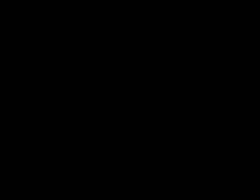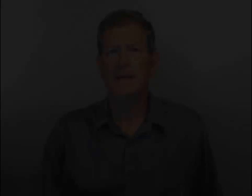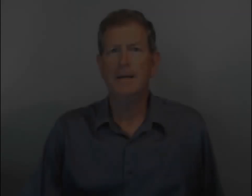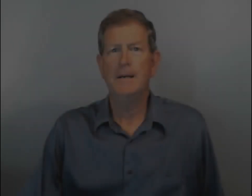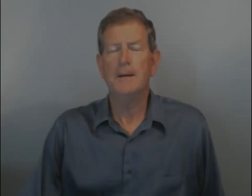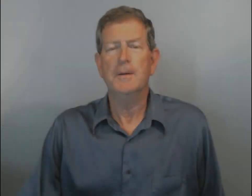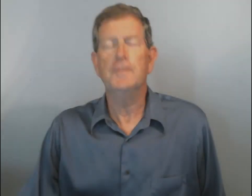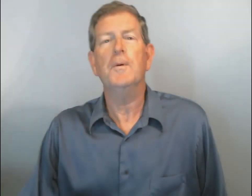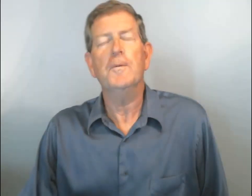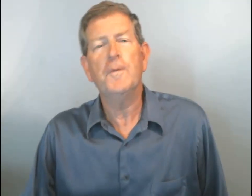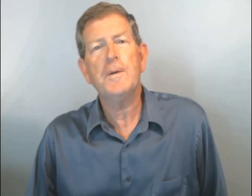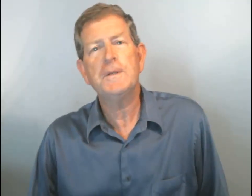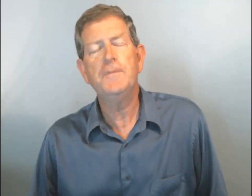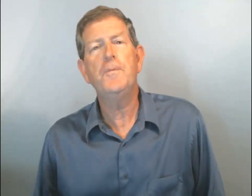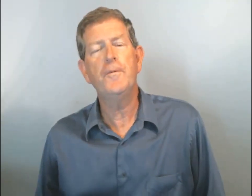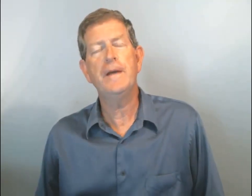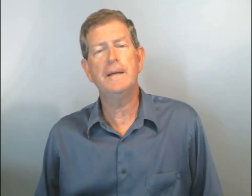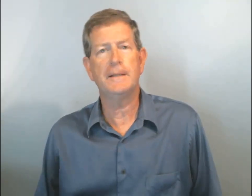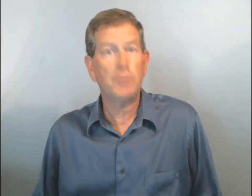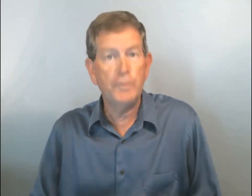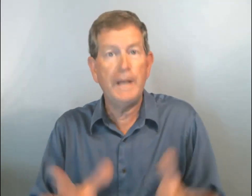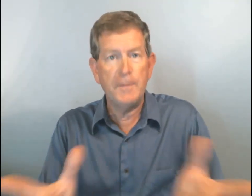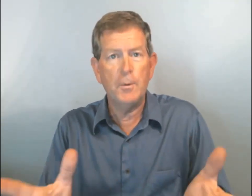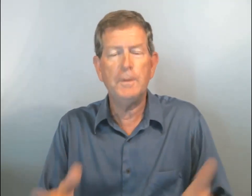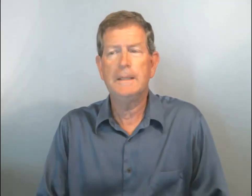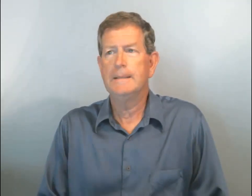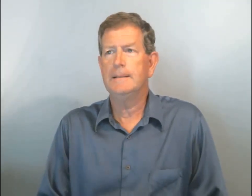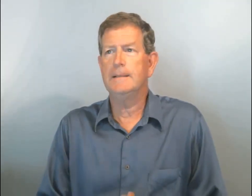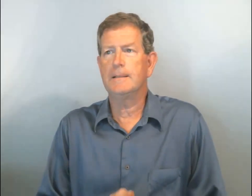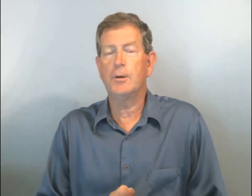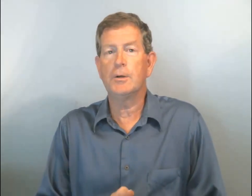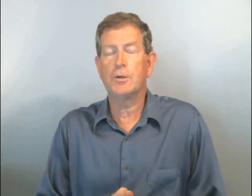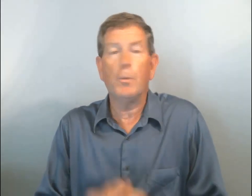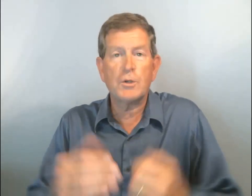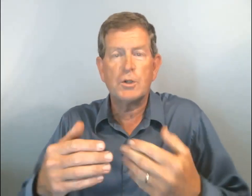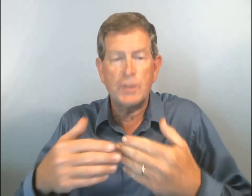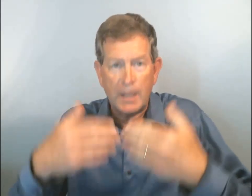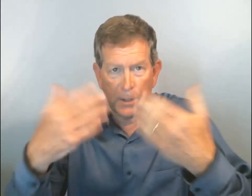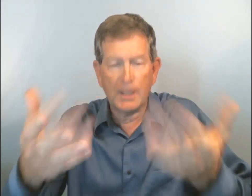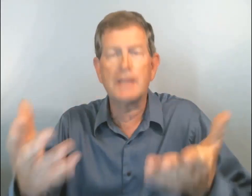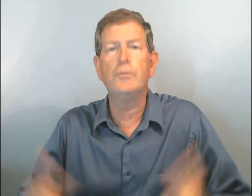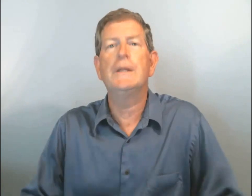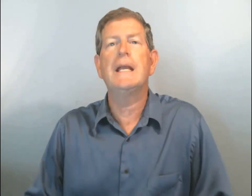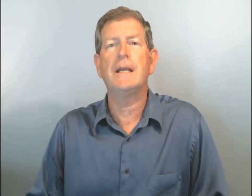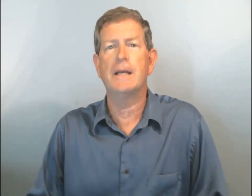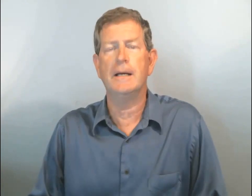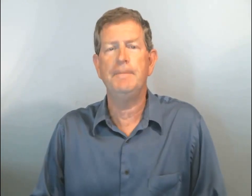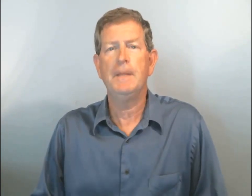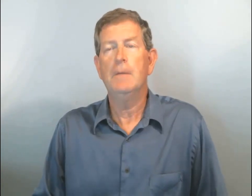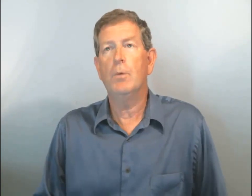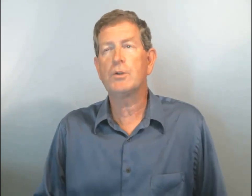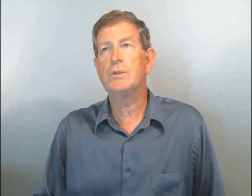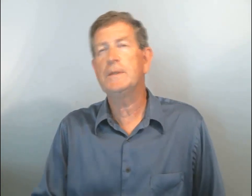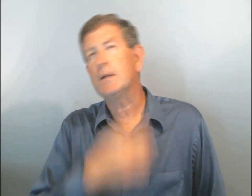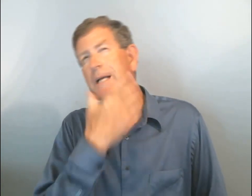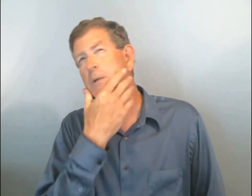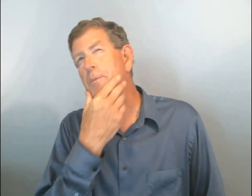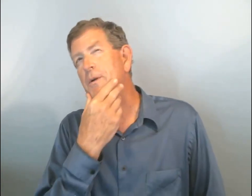Bon, voyons si vous pouvez trouver les mots que moi je serais en train de vous décrire. Moi je suis en train de penser